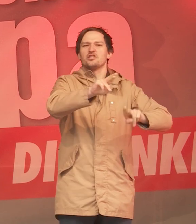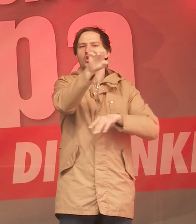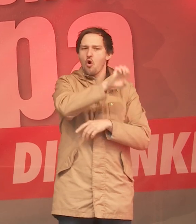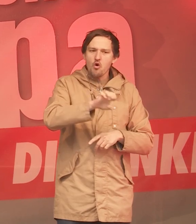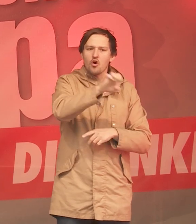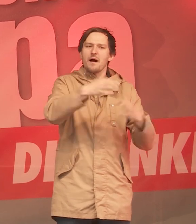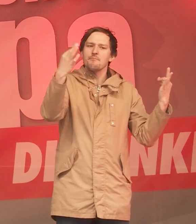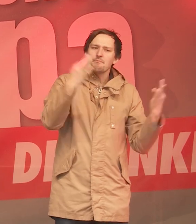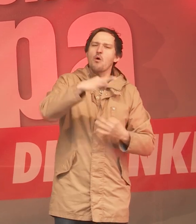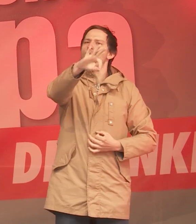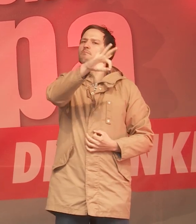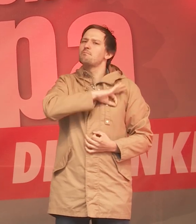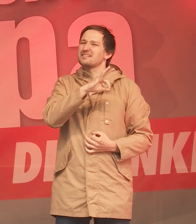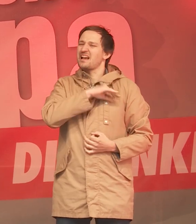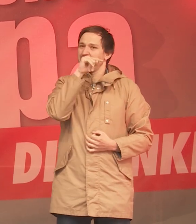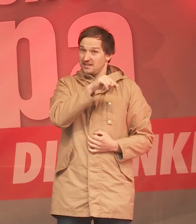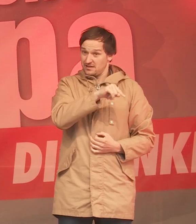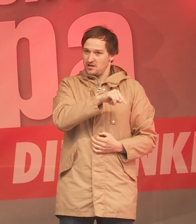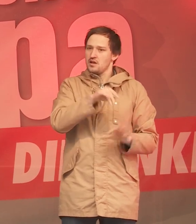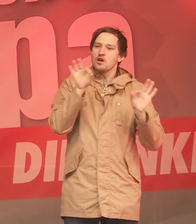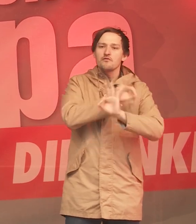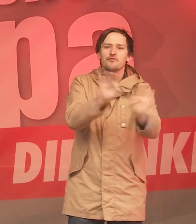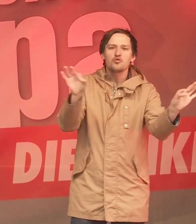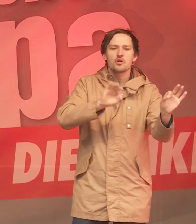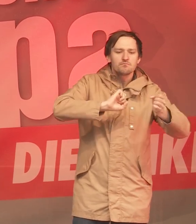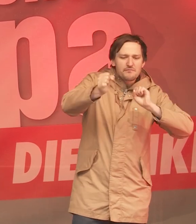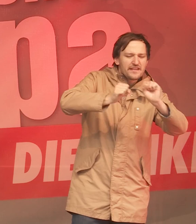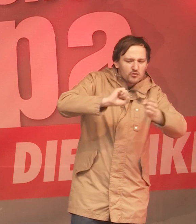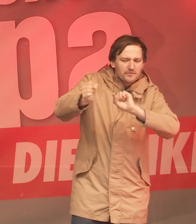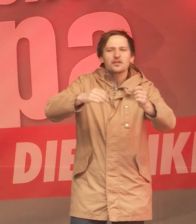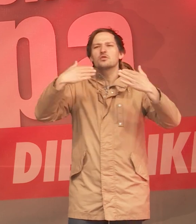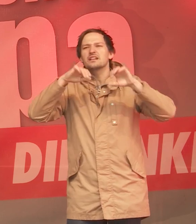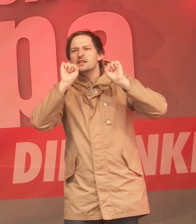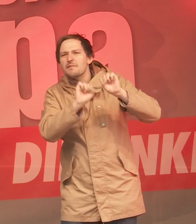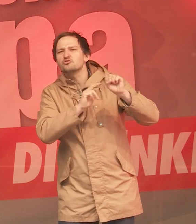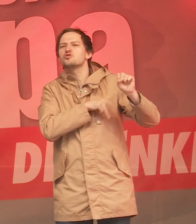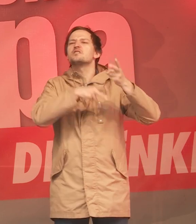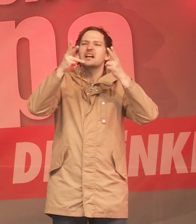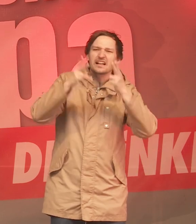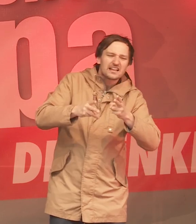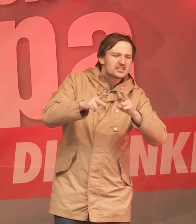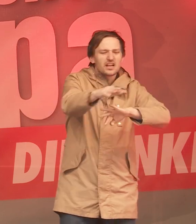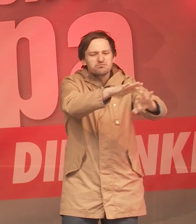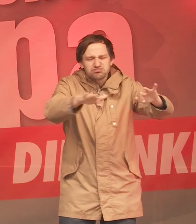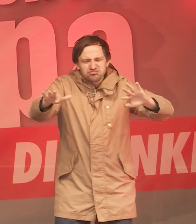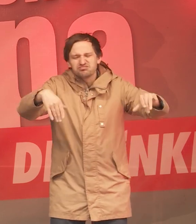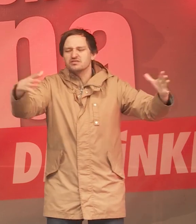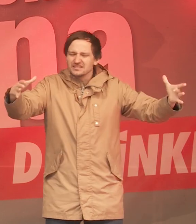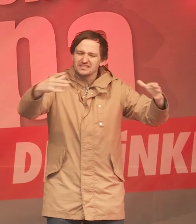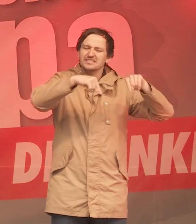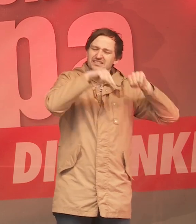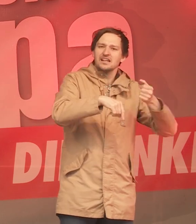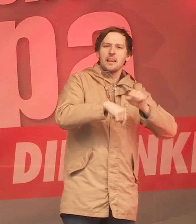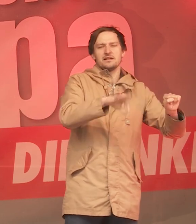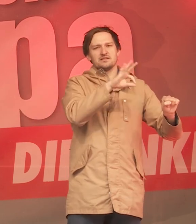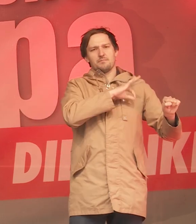dafür steht, die Sprachrohr der vielen Bewegungen für Klimaschutz und soziale Gerechtigkeit ist. Und wir brauchen